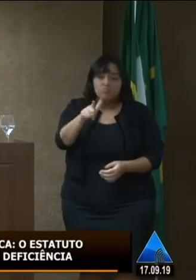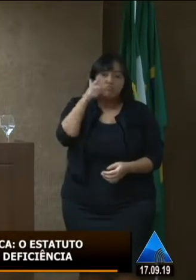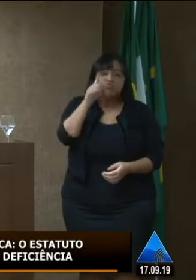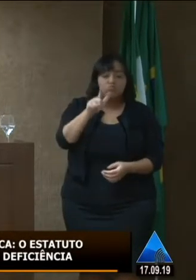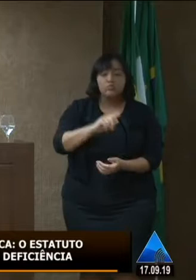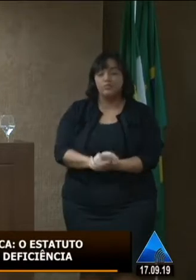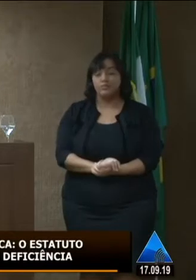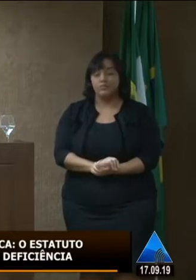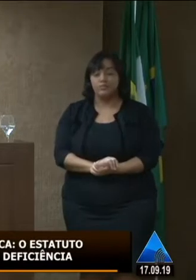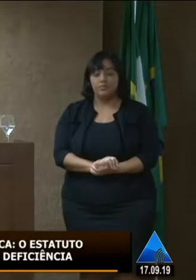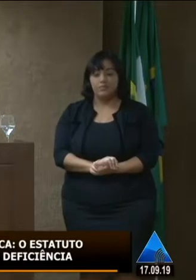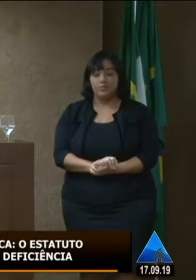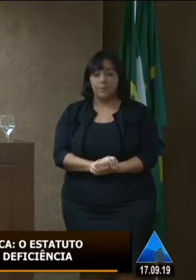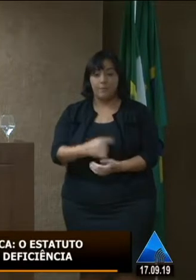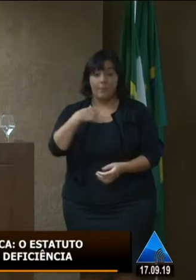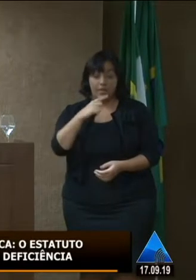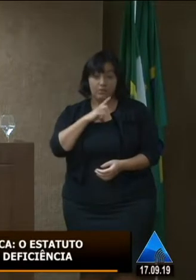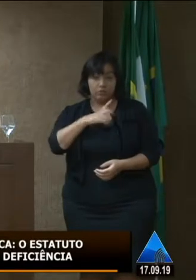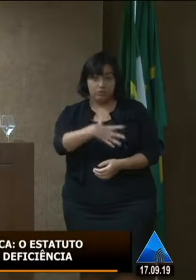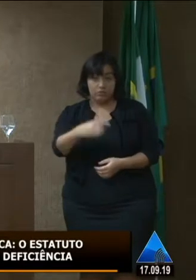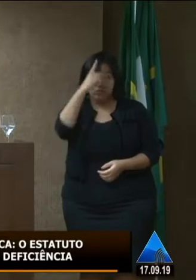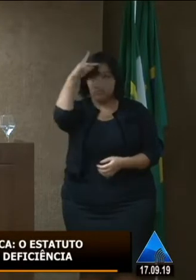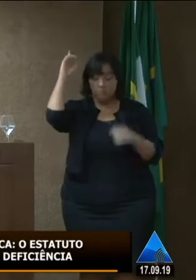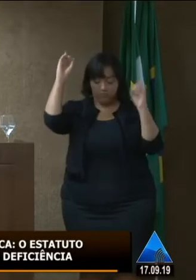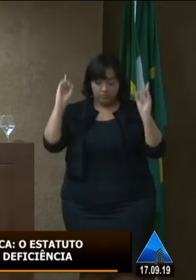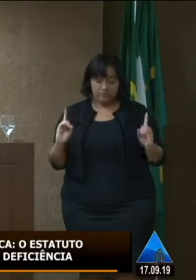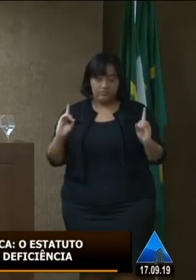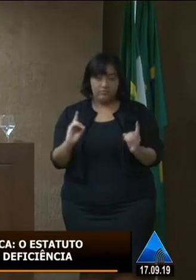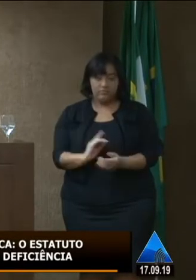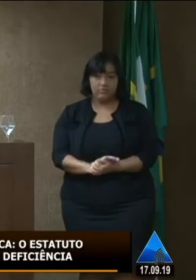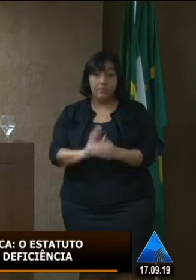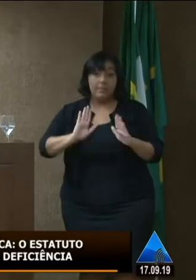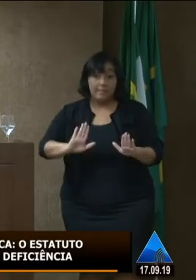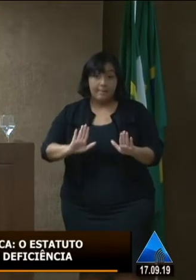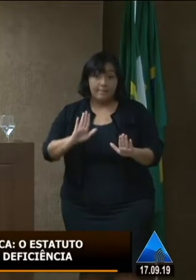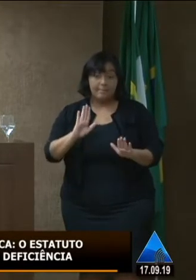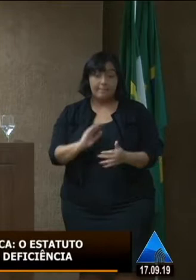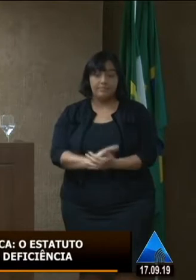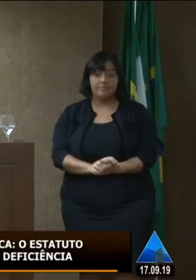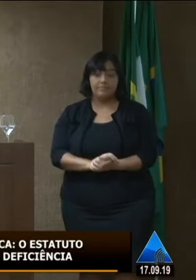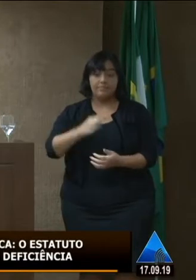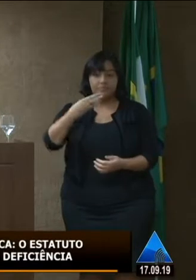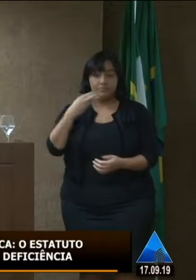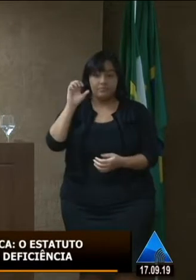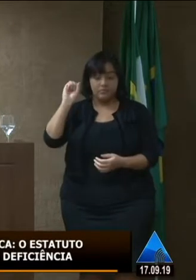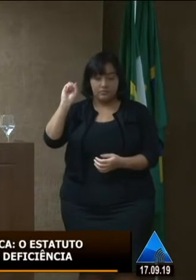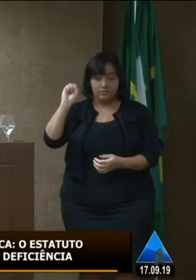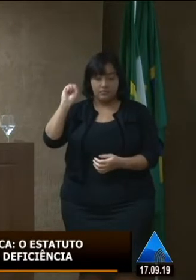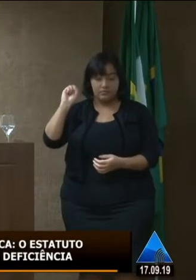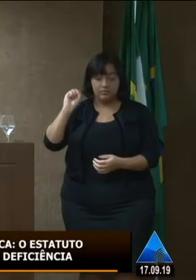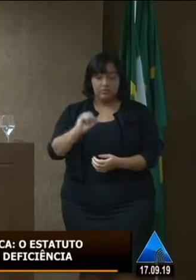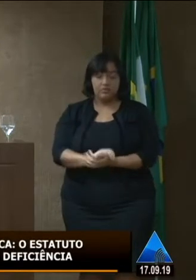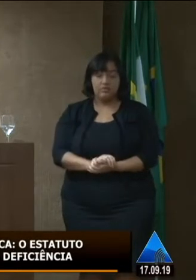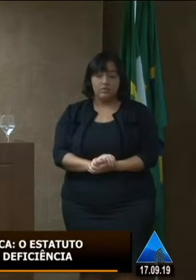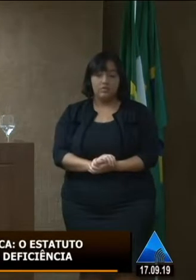eu tenho um filho com deficiência que mais 38 da síndrome dele também